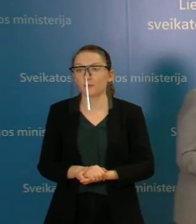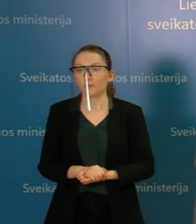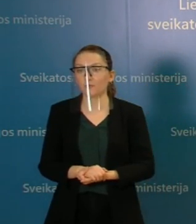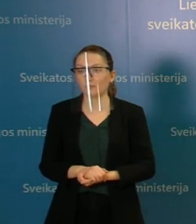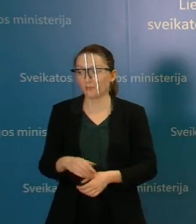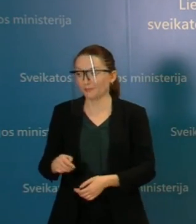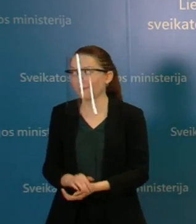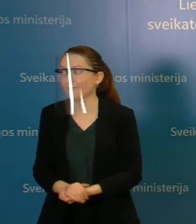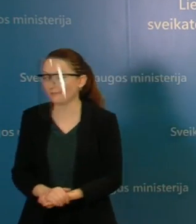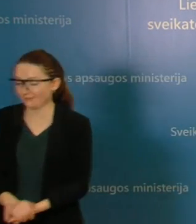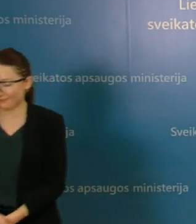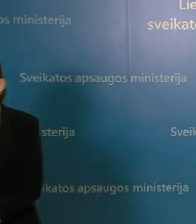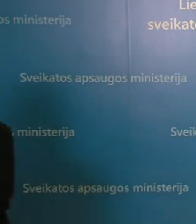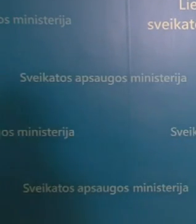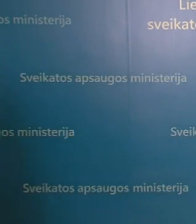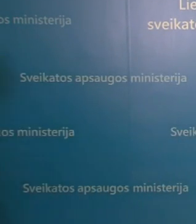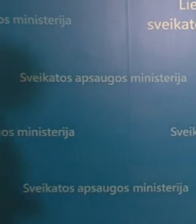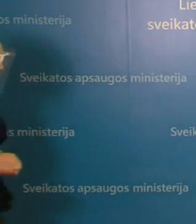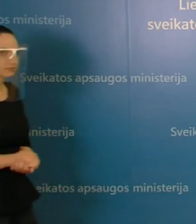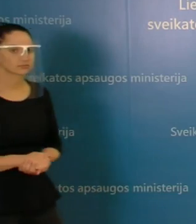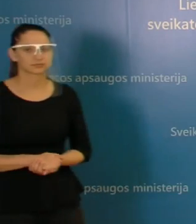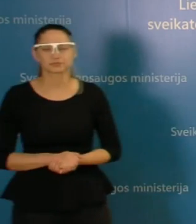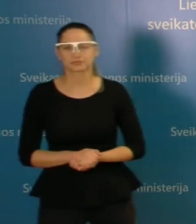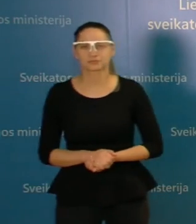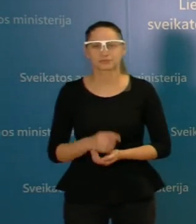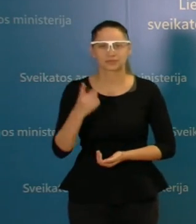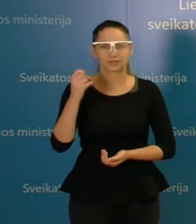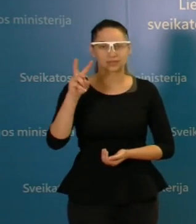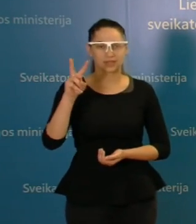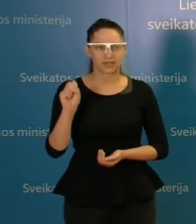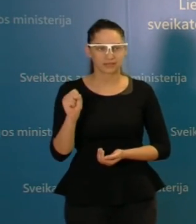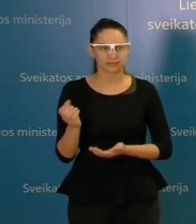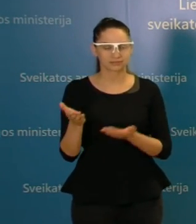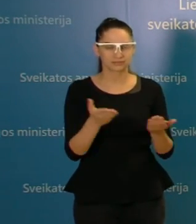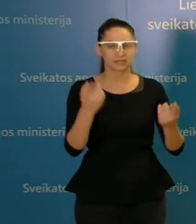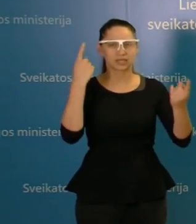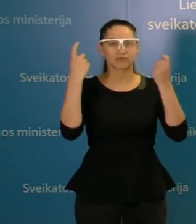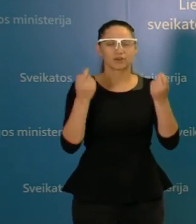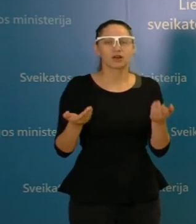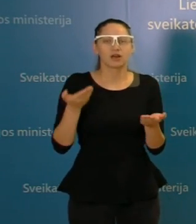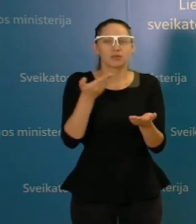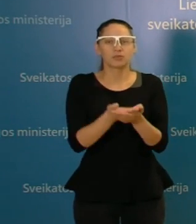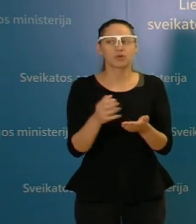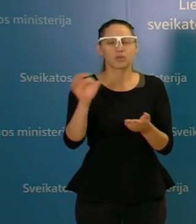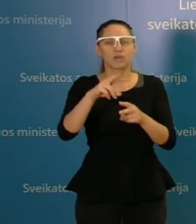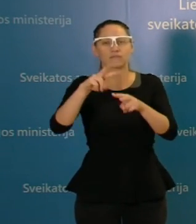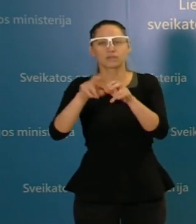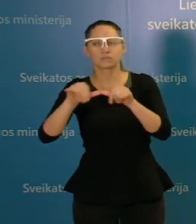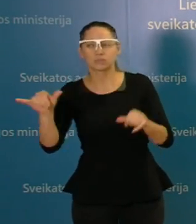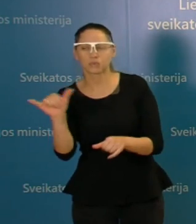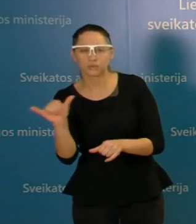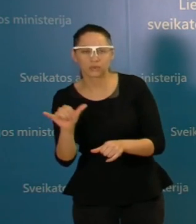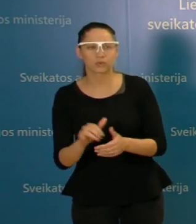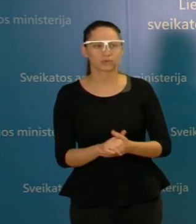Daivą Razmovienę. Ji papasakos, pristatys naujausią informaciją apie atvejus ir apie žydinius. Prašau, Daivą.